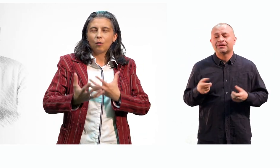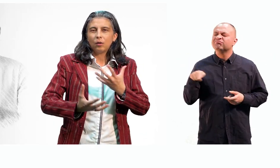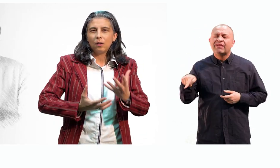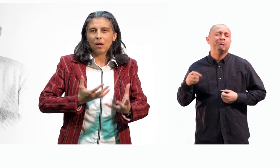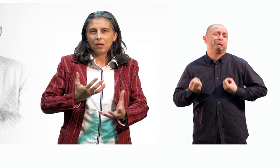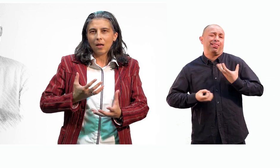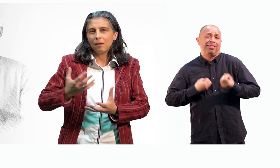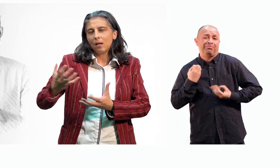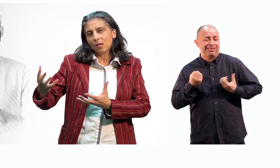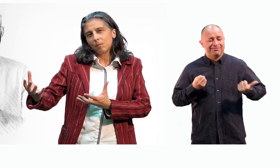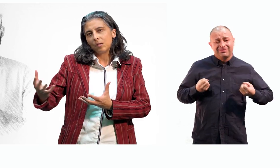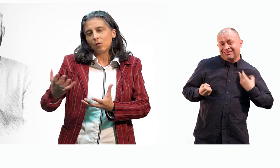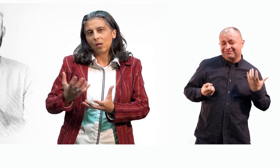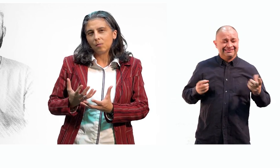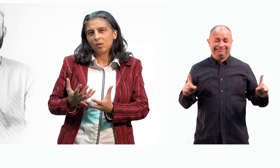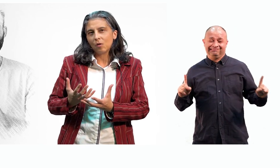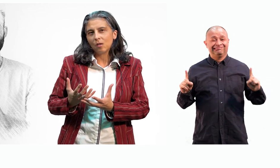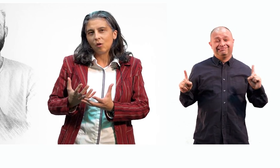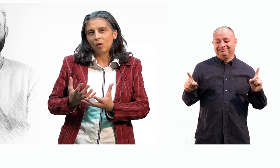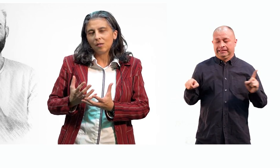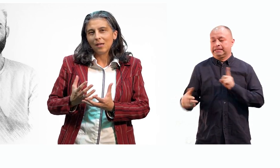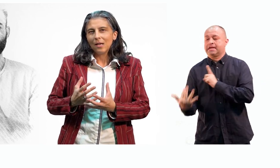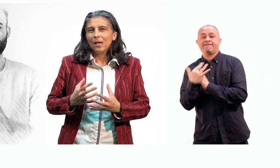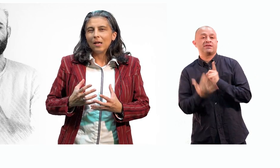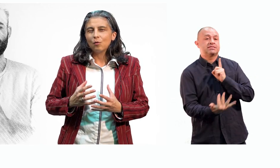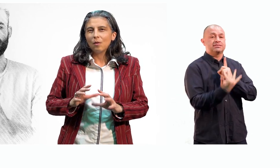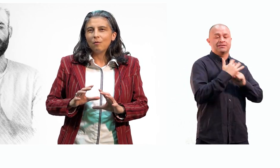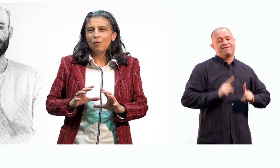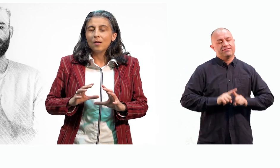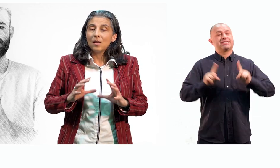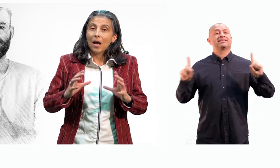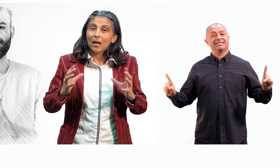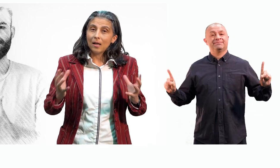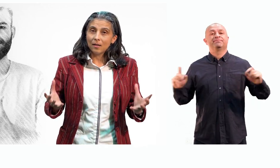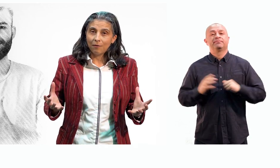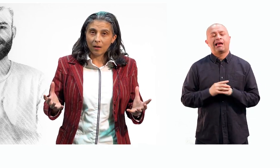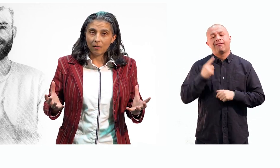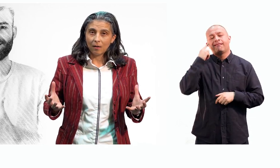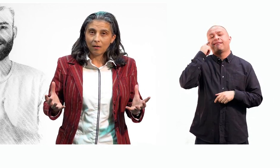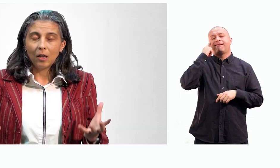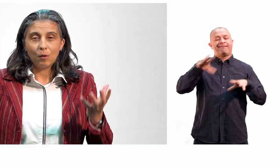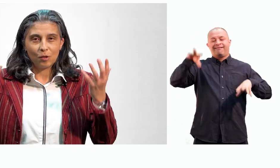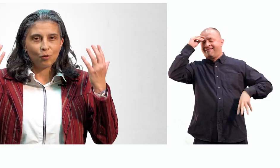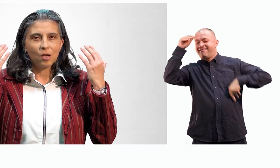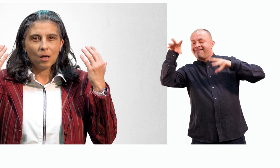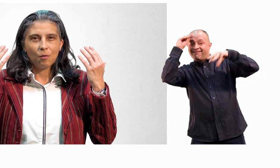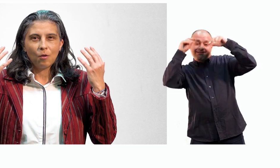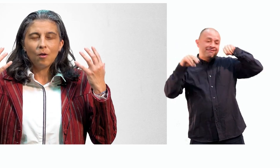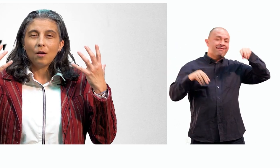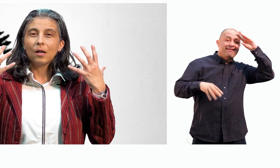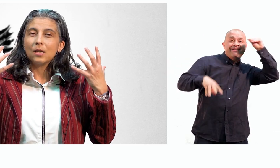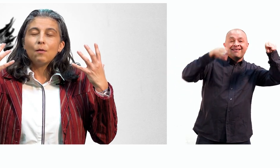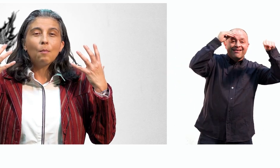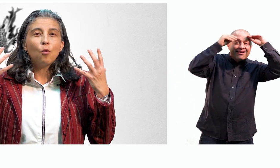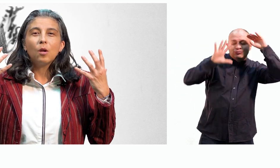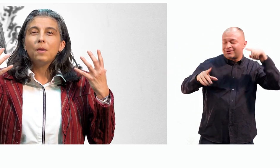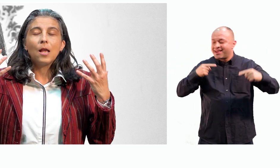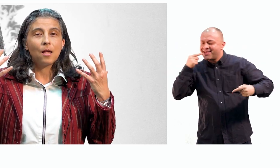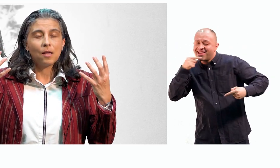cotidianidad de la expresión de las personas sordas, que su influencia es diferente. Y nuestro cerebro recibe muy bien las